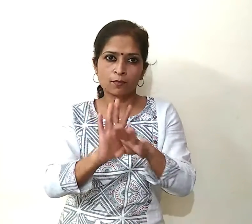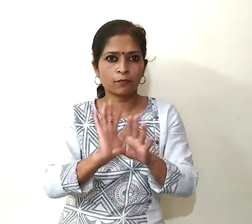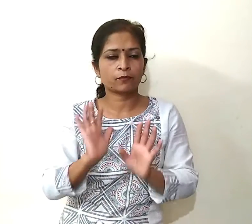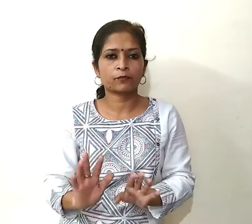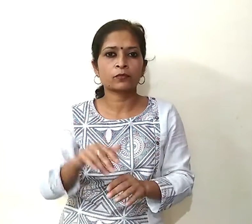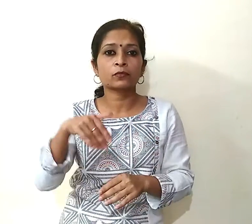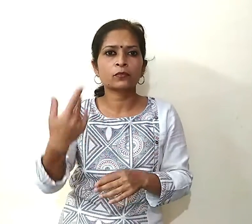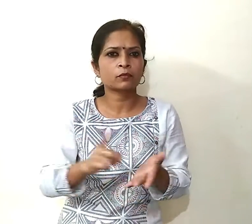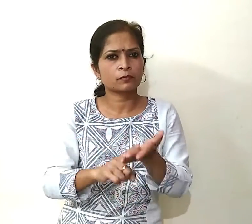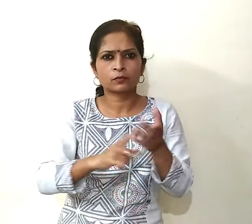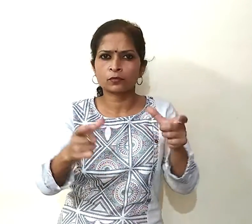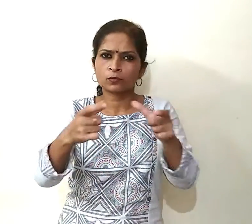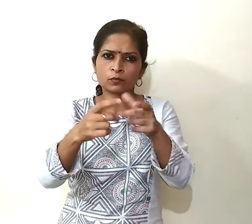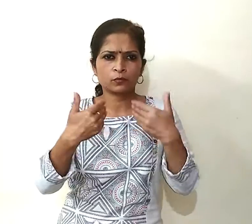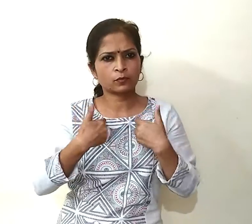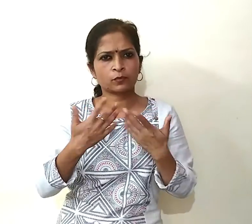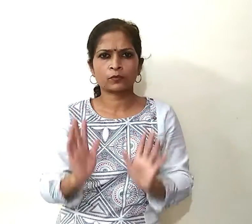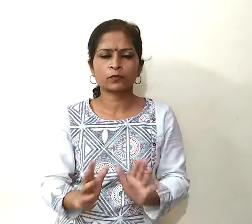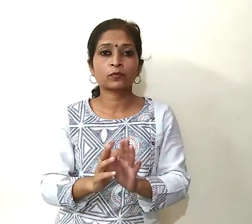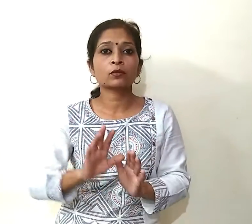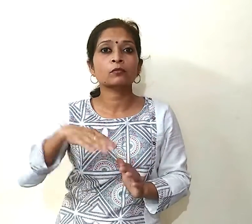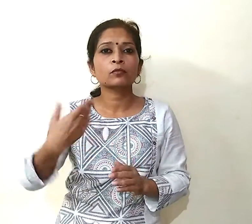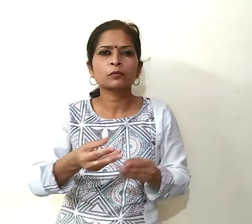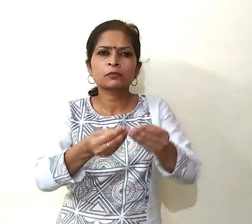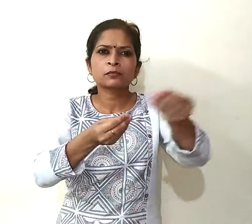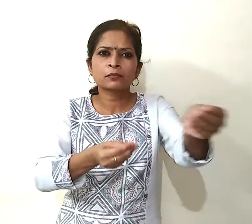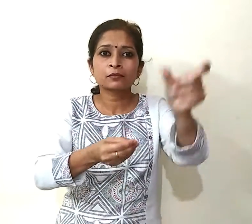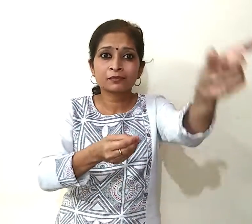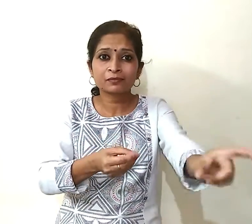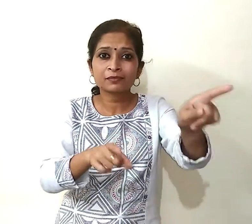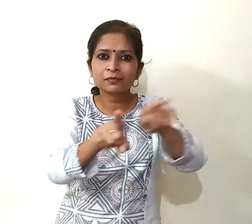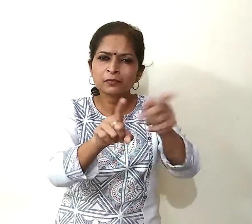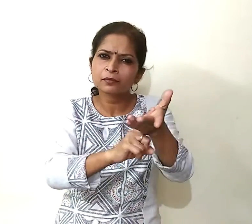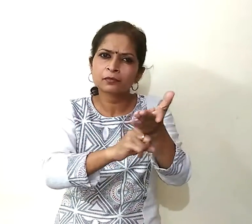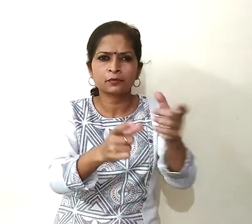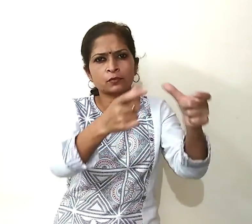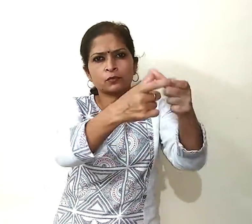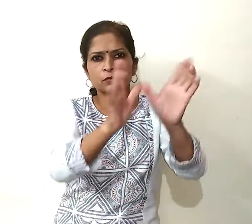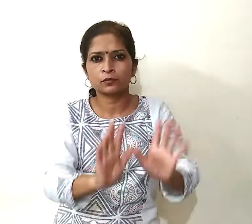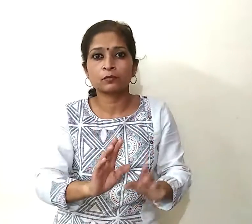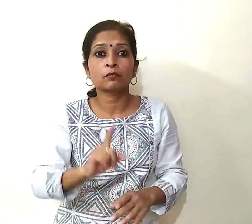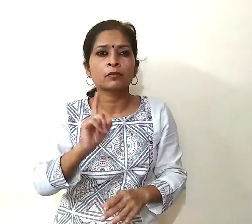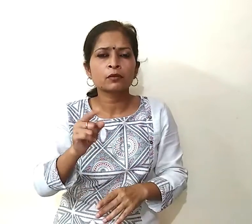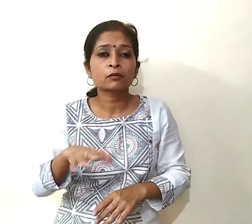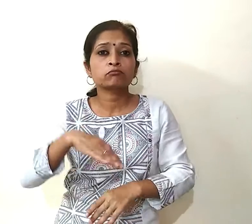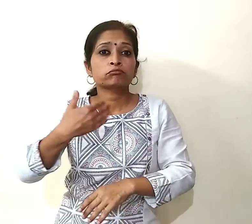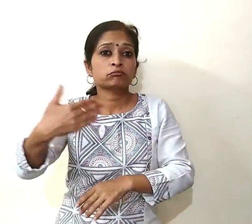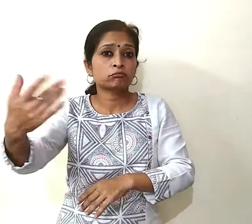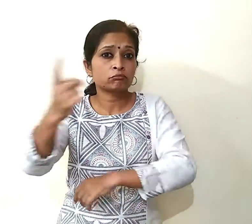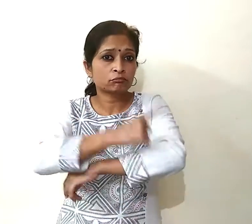आप ग्रीन जोन के नॉर्मल व्यक्ति हैं और आपके पास खड़ा व्यक्ति ग्रीन जोन का ही है पर अगर आज से